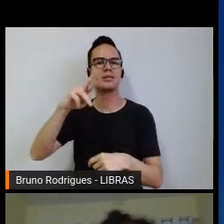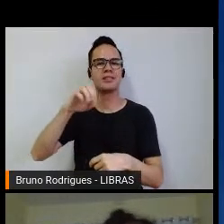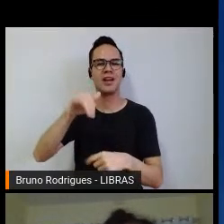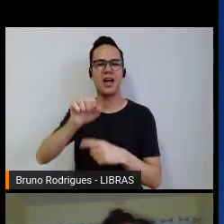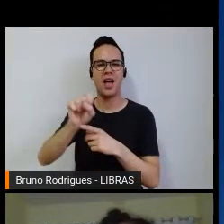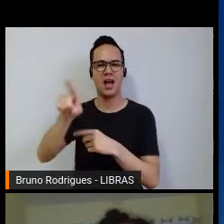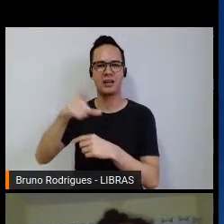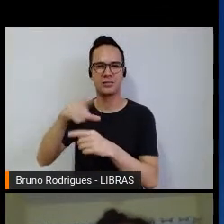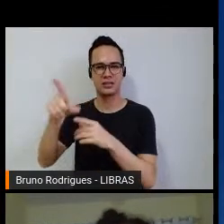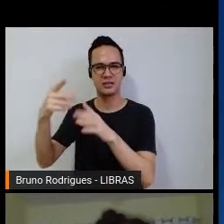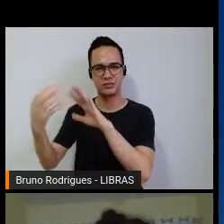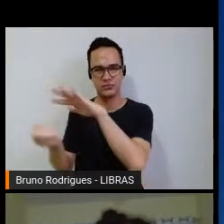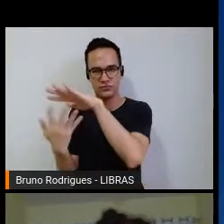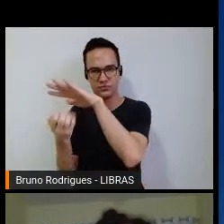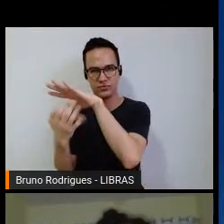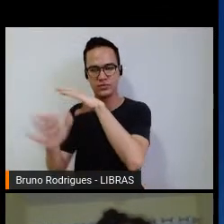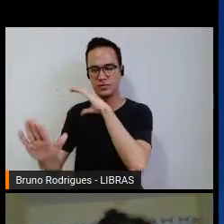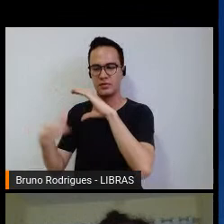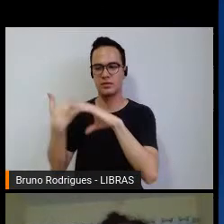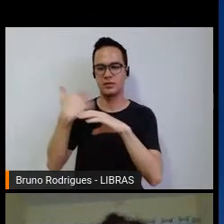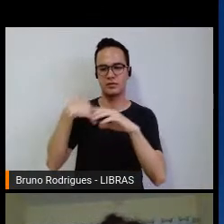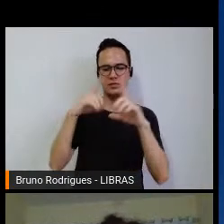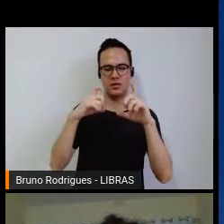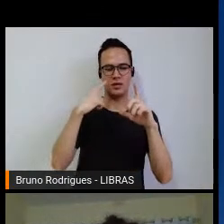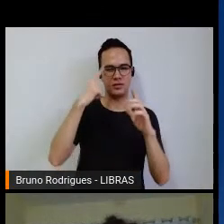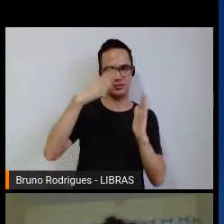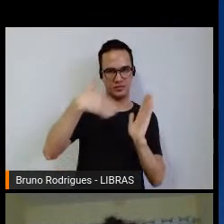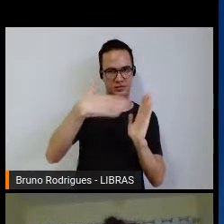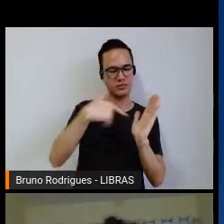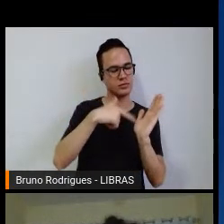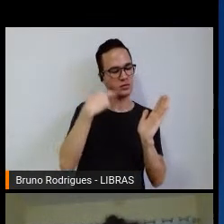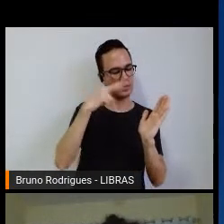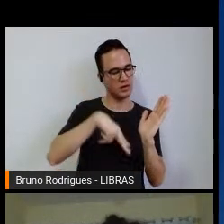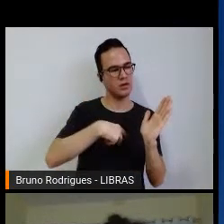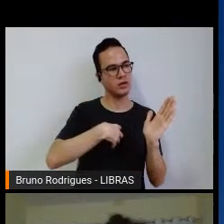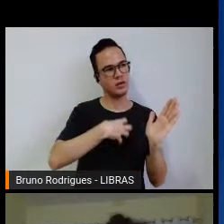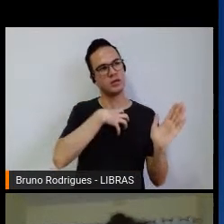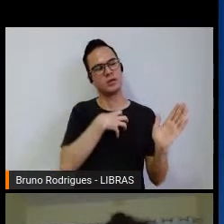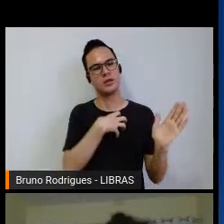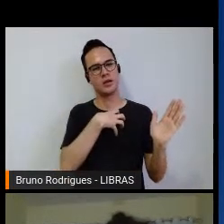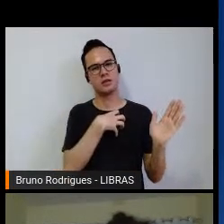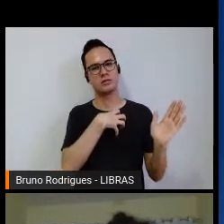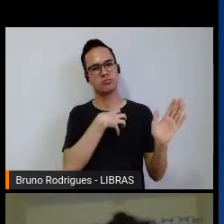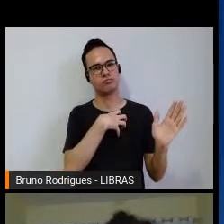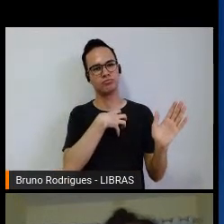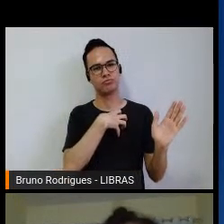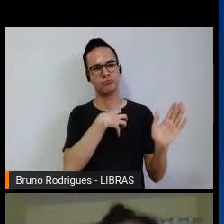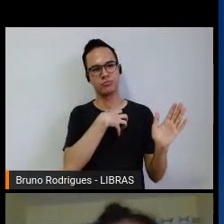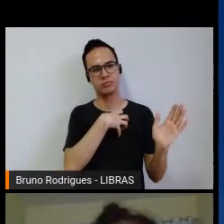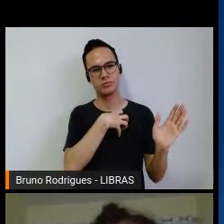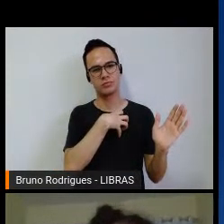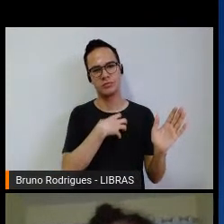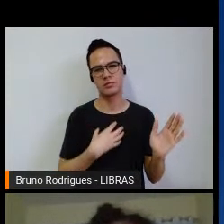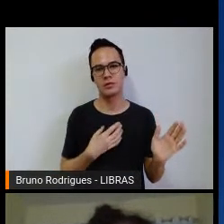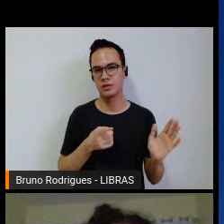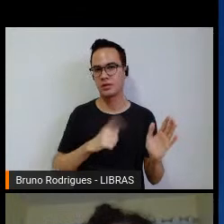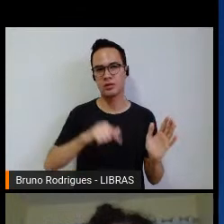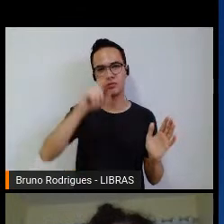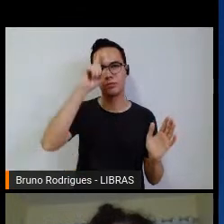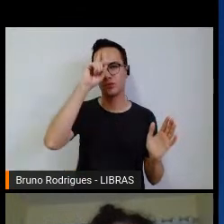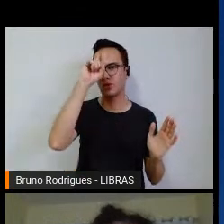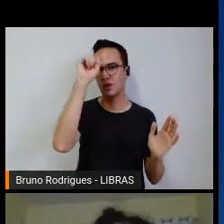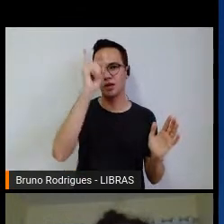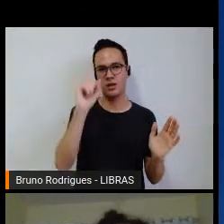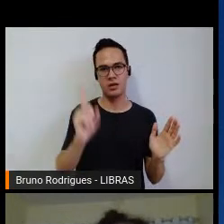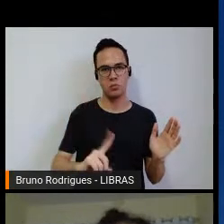Ela, Xerocô, mandou para mim essa foto e eu fiquei assim, nossa, quanto a gente ainda não sabe,